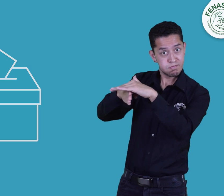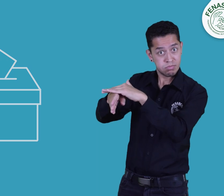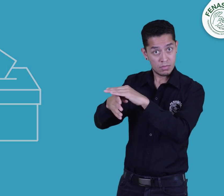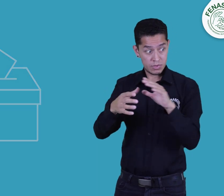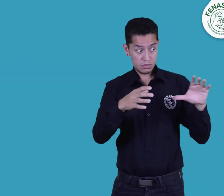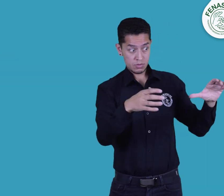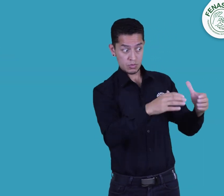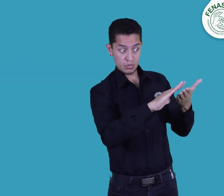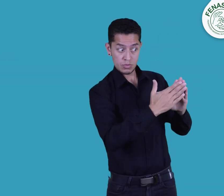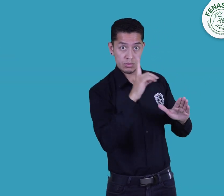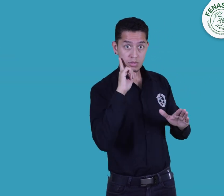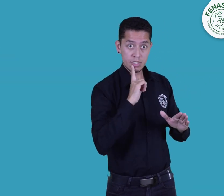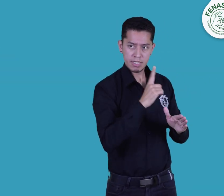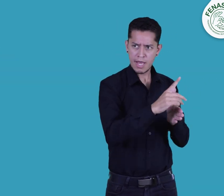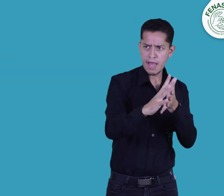sordas y que ellas reciban la información?